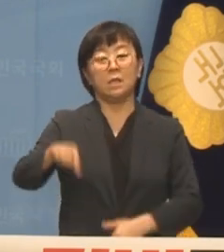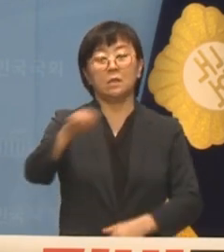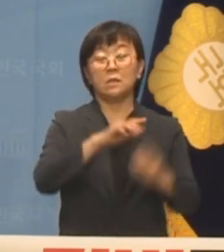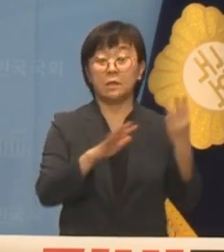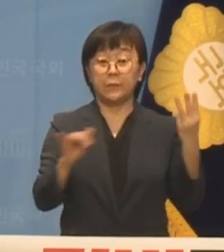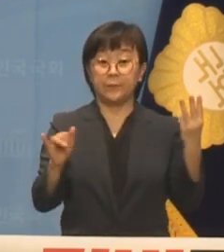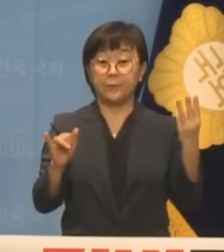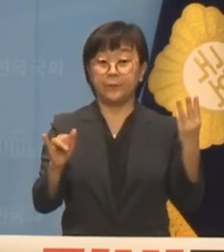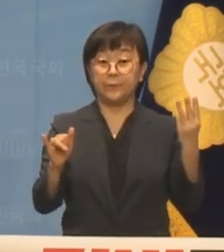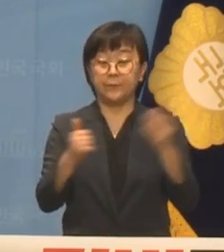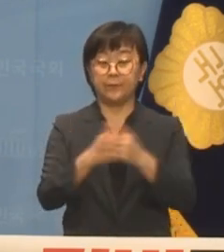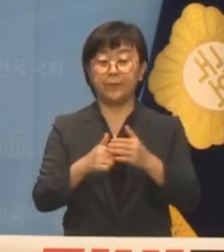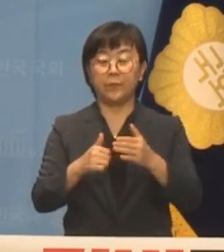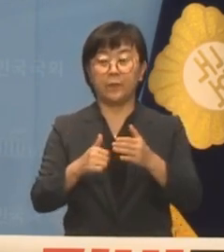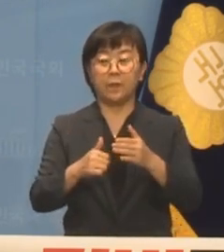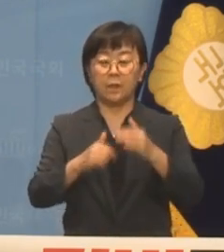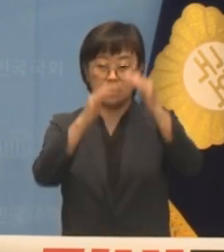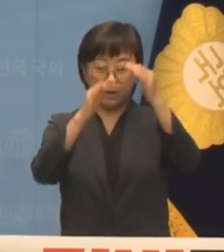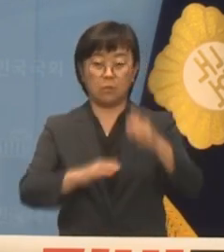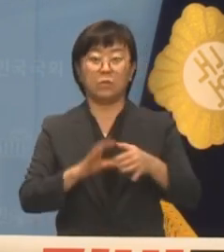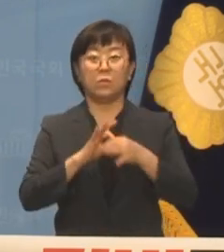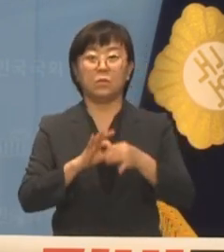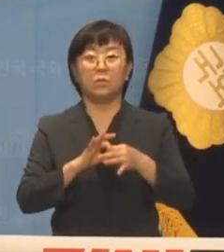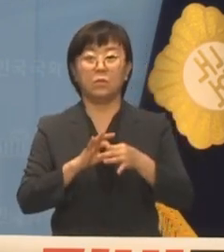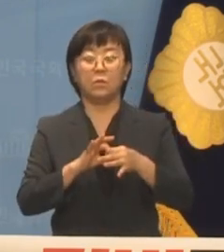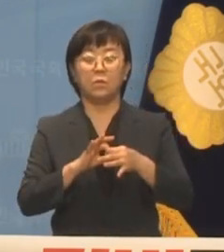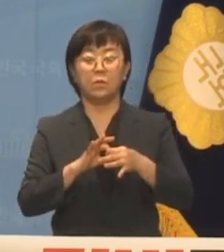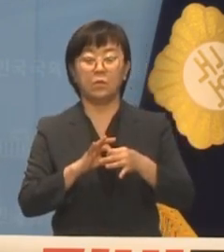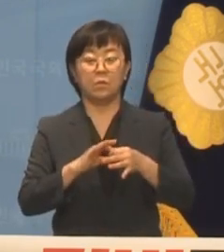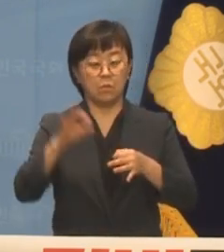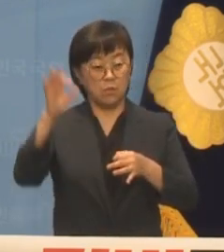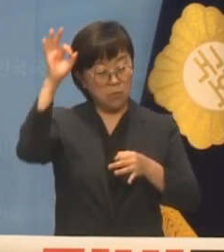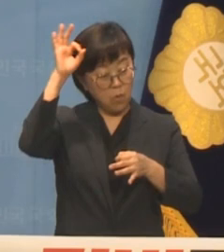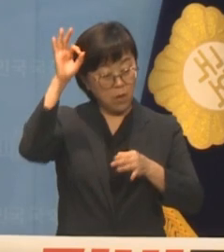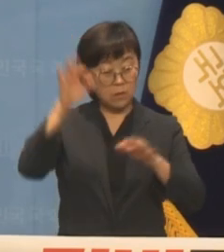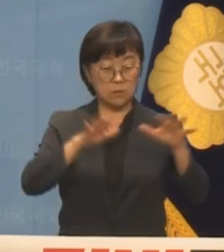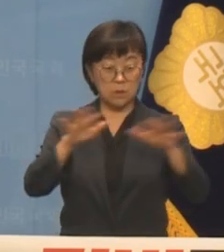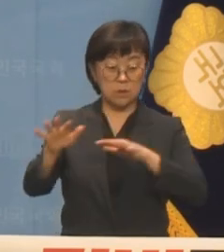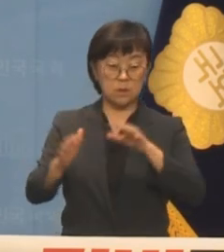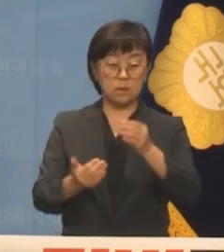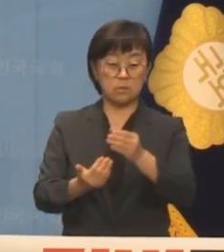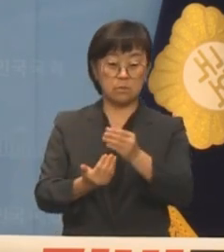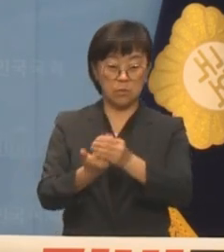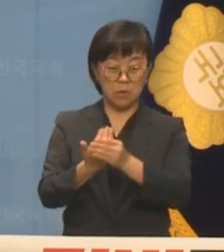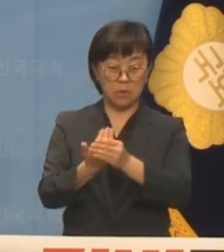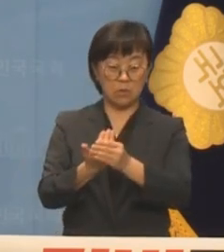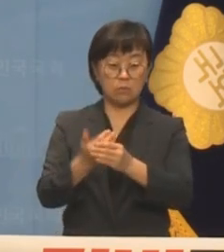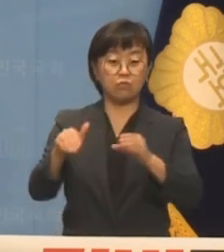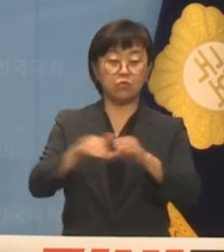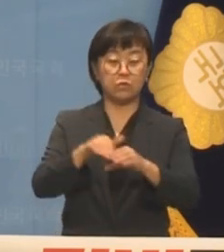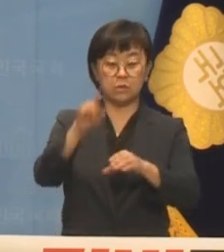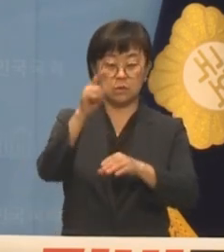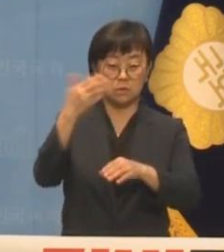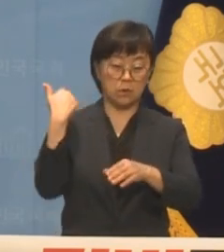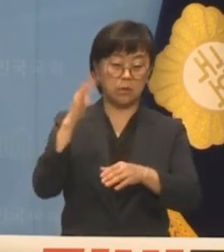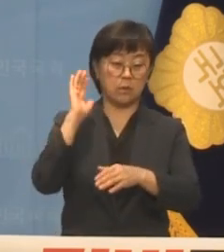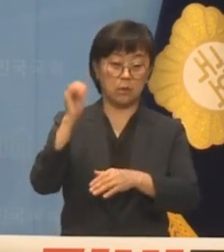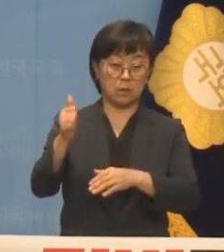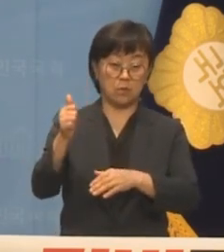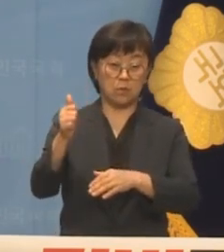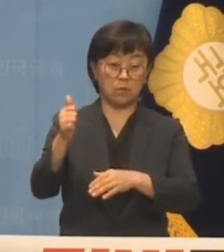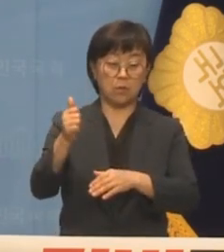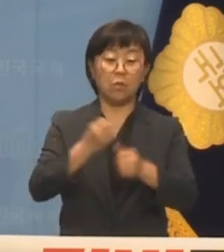기자회견을 통해 황 지진 범대본이 문재인 전 대통령을